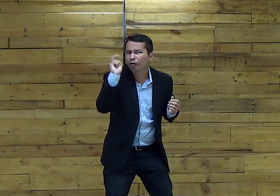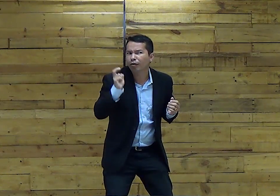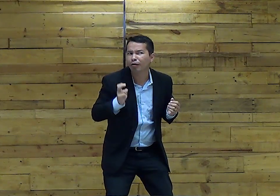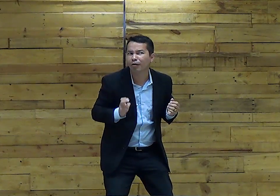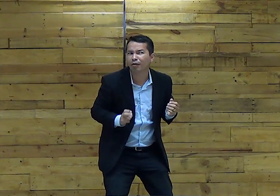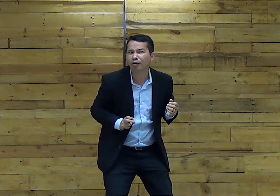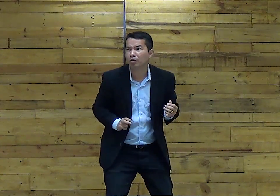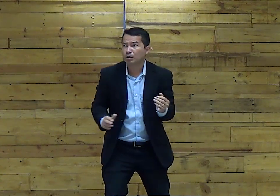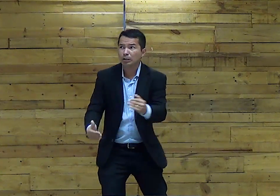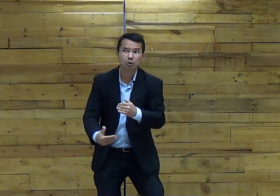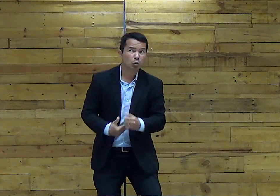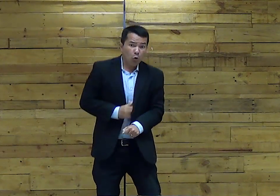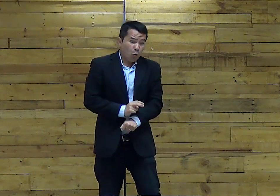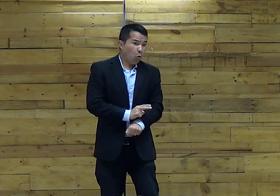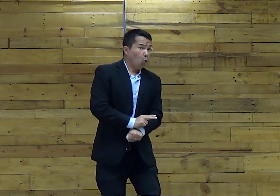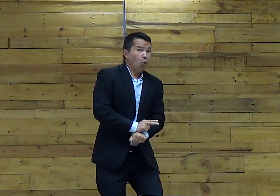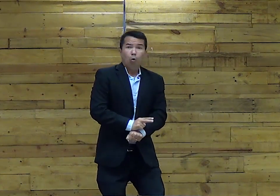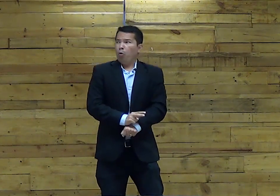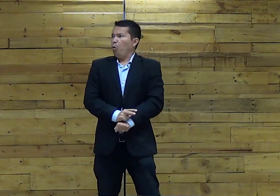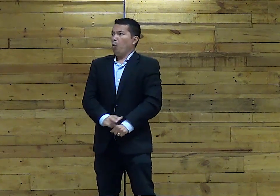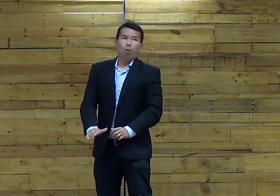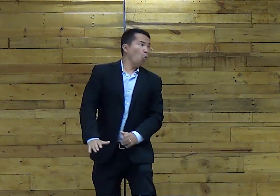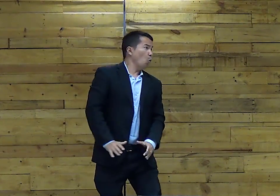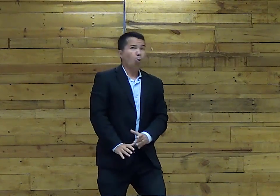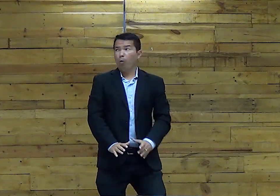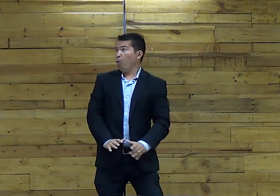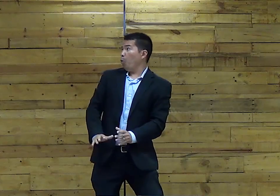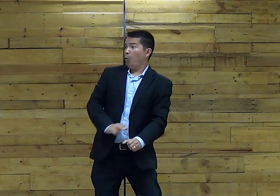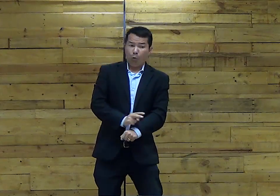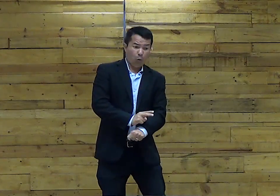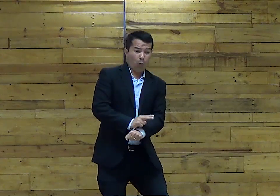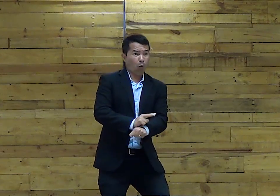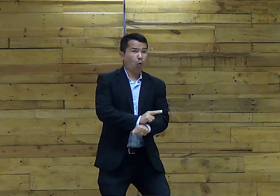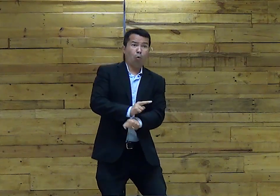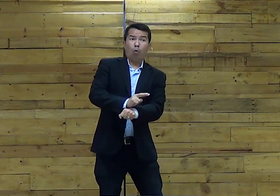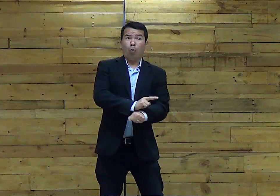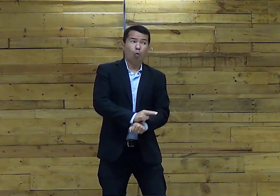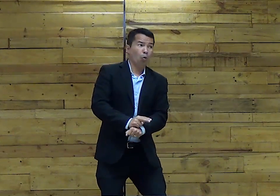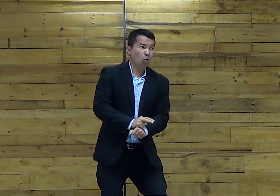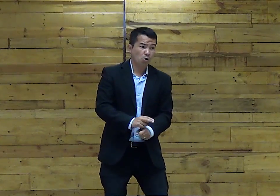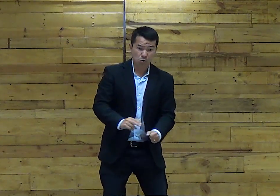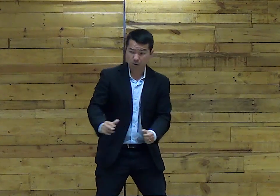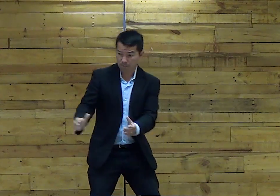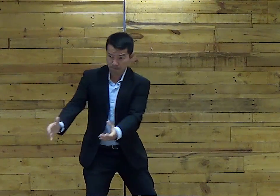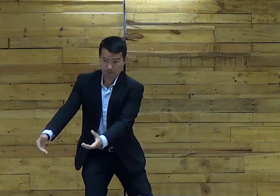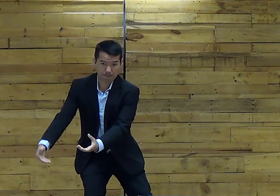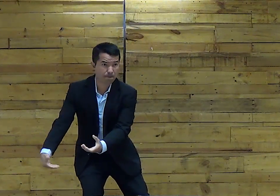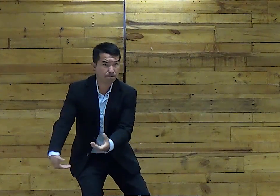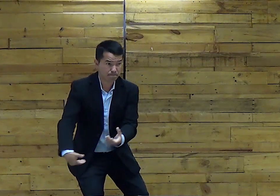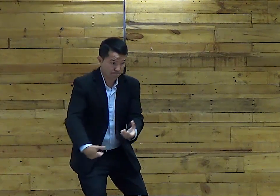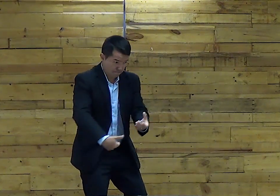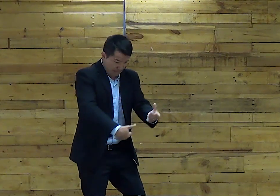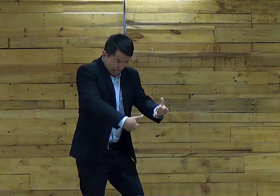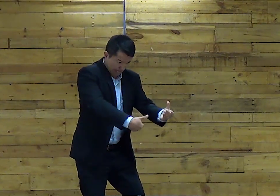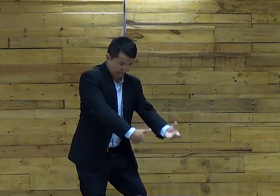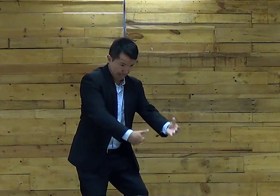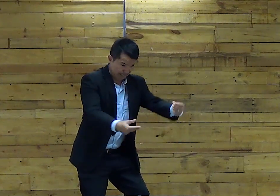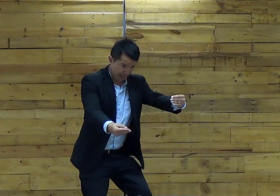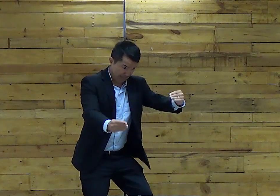A sua mãe Teve uma ideia Ela era muito Cuidadosa E ela então Por cuidado